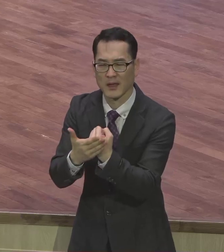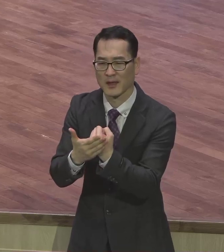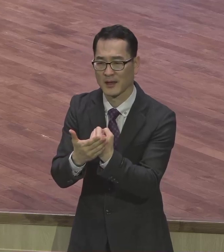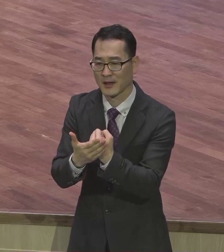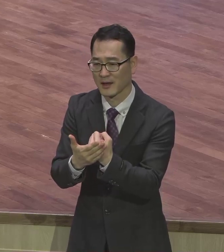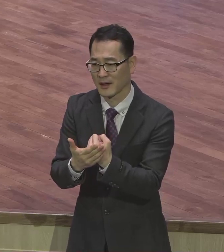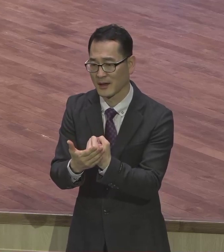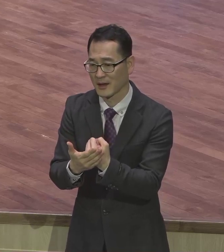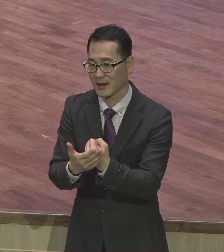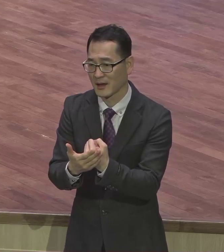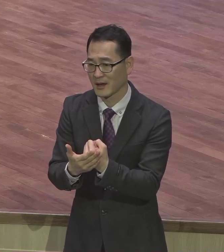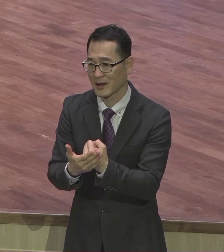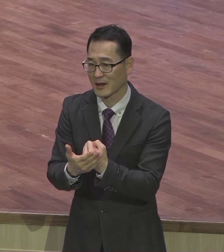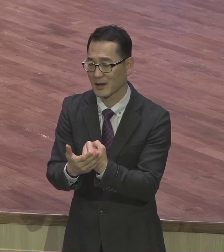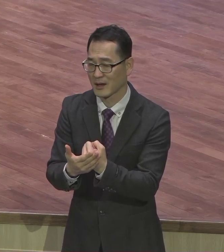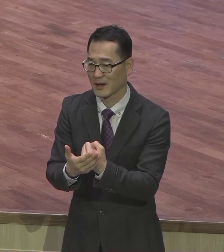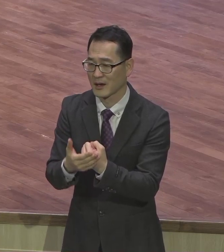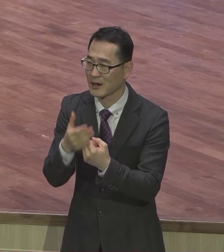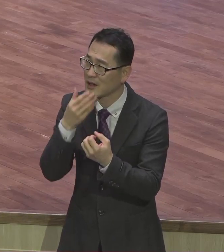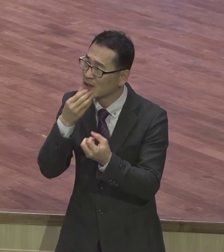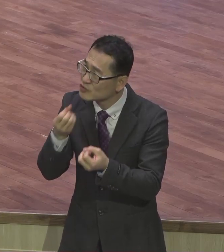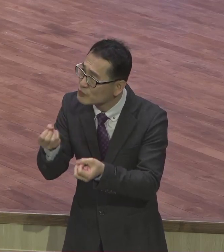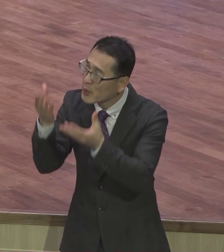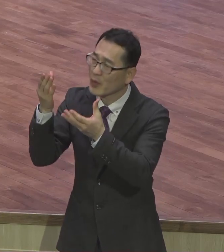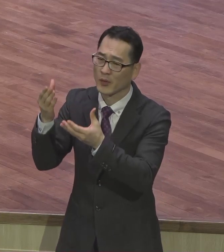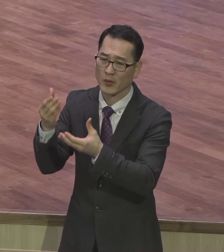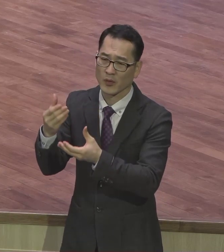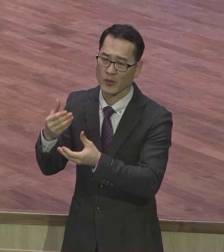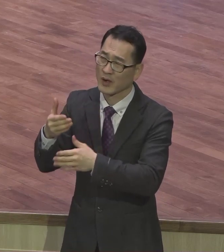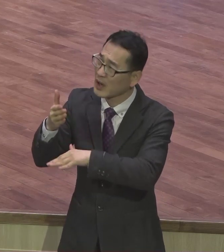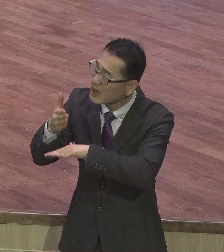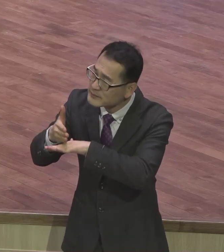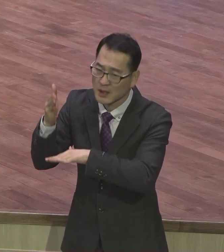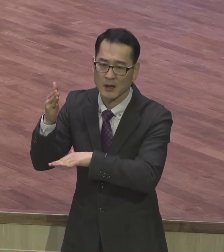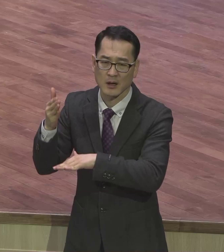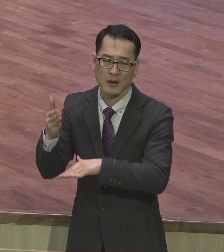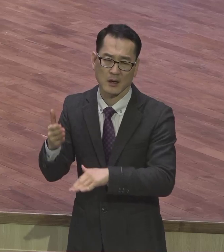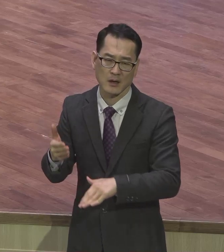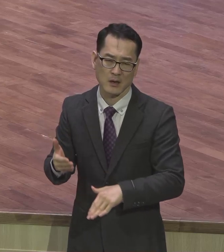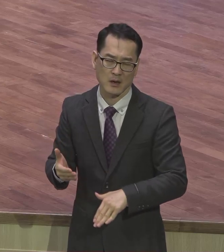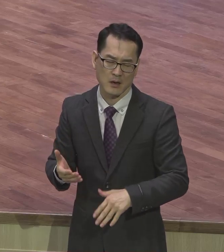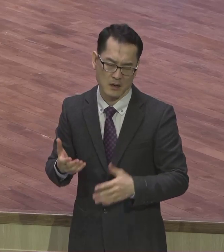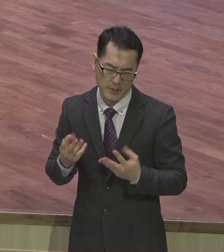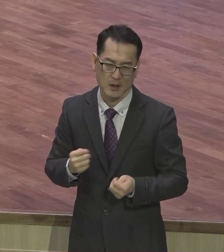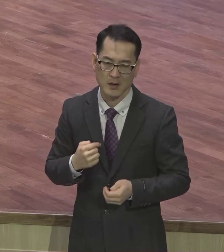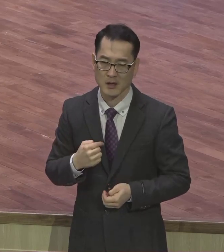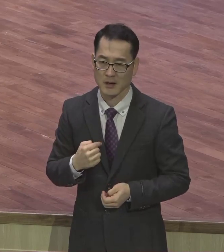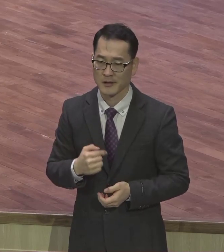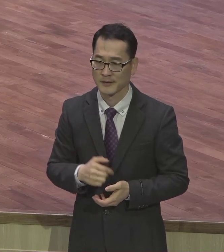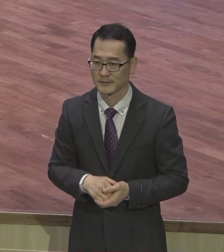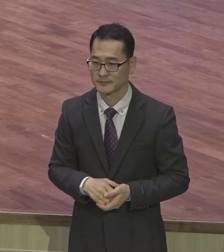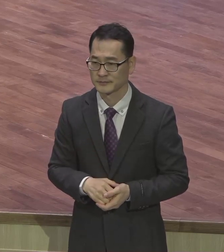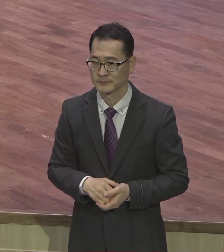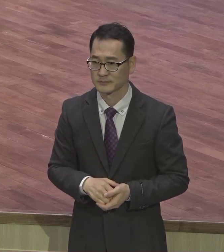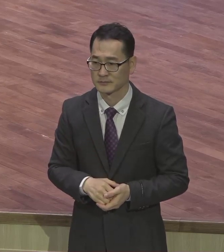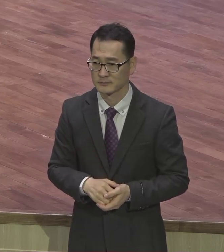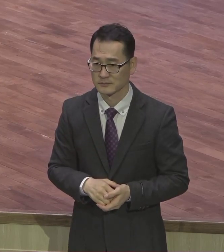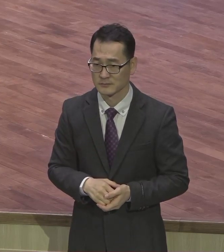참 축복이고 감사하고 이것이 기적 아닙니까 우리가 구원 받아 하나님 나라 갈 수 있어요. 세상